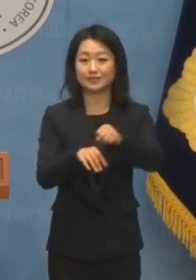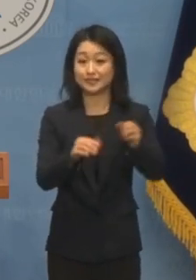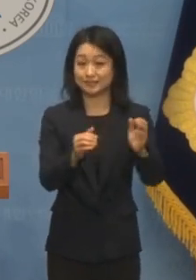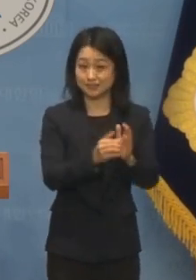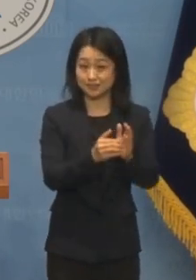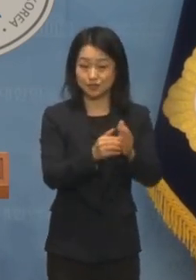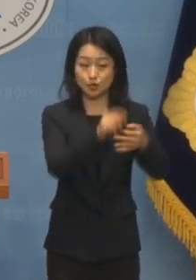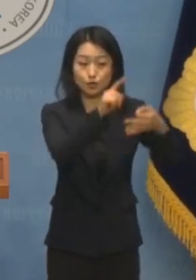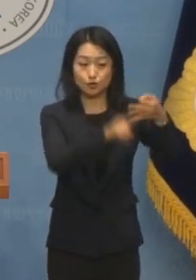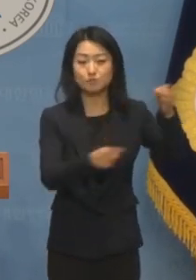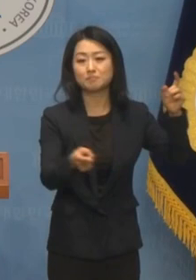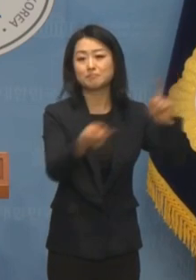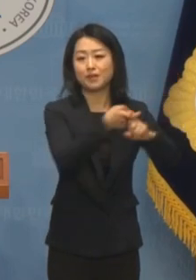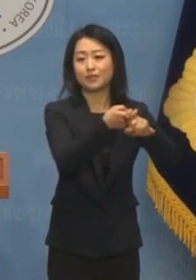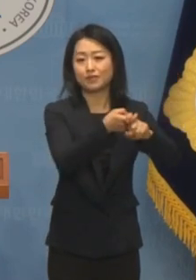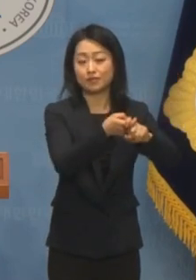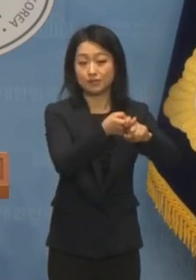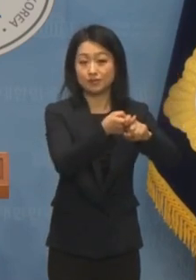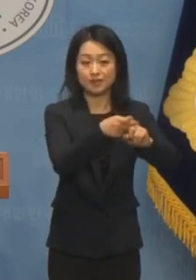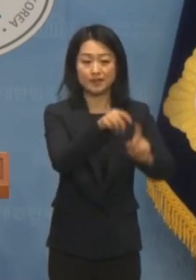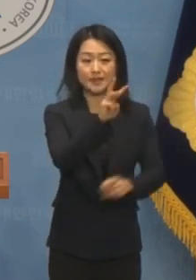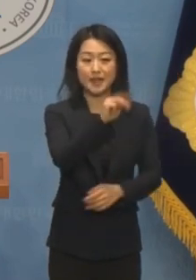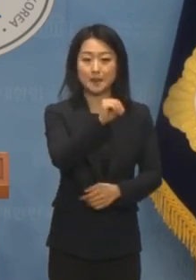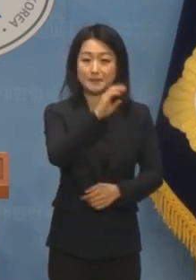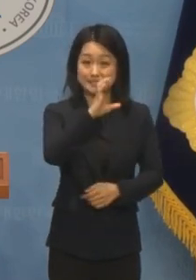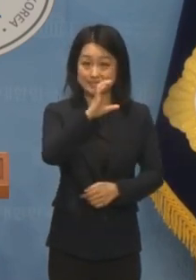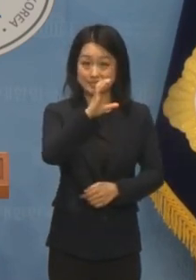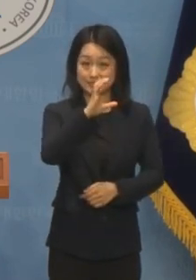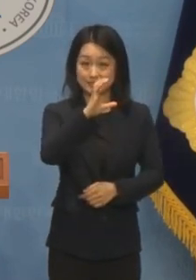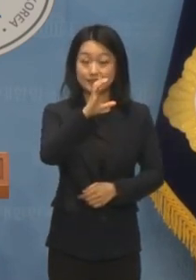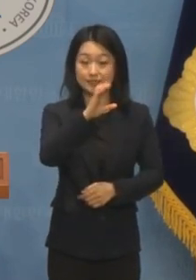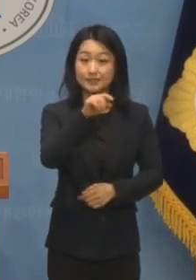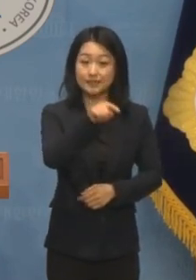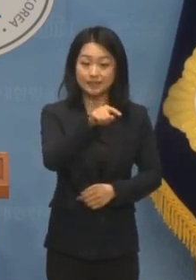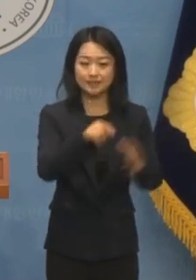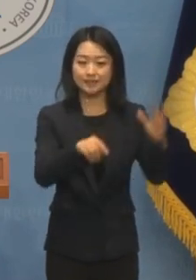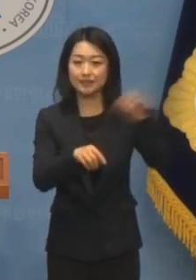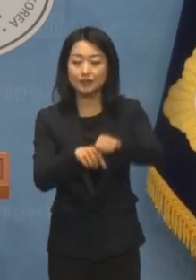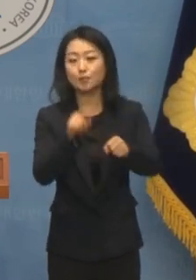친윤방송으로 만들기 위해 과방위원장을 가져가려고 합니다.